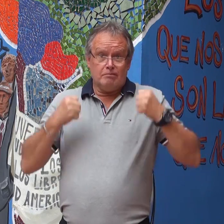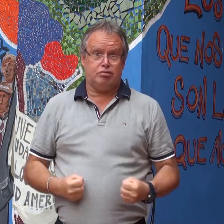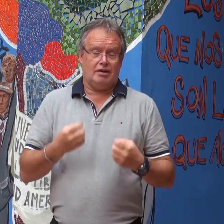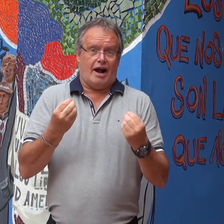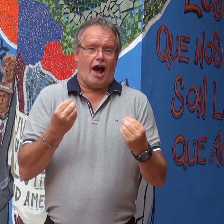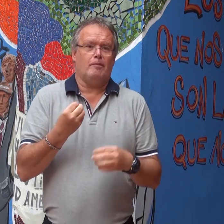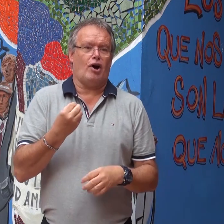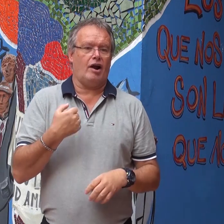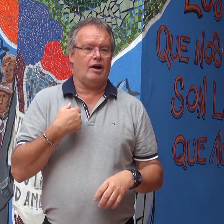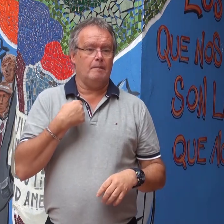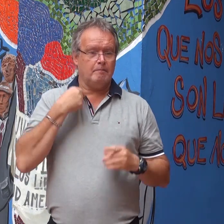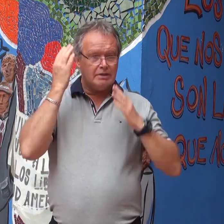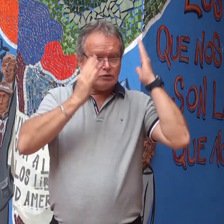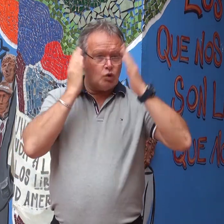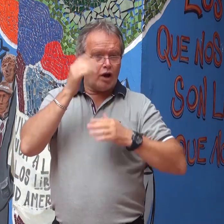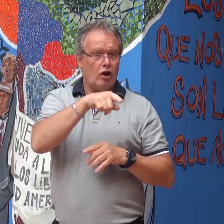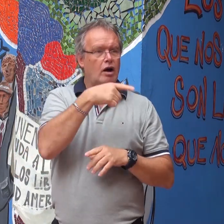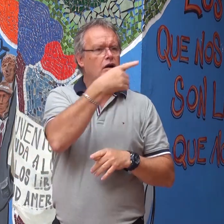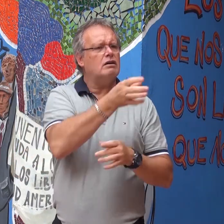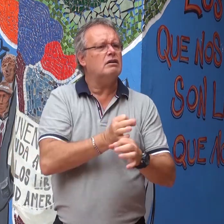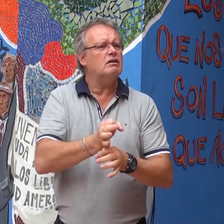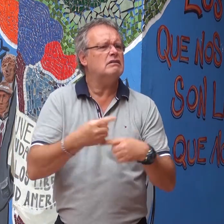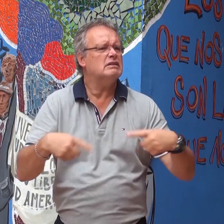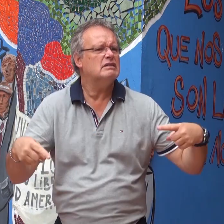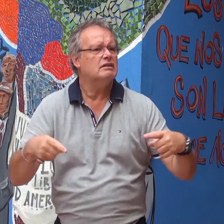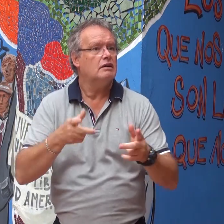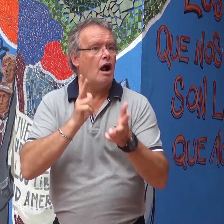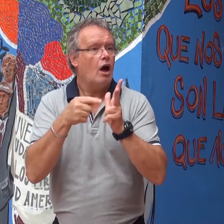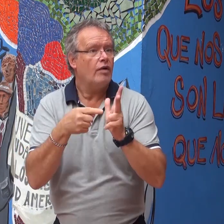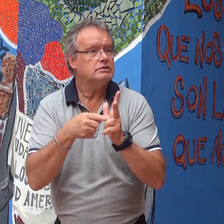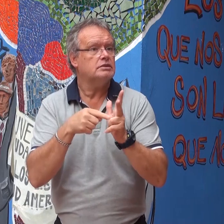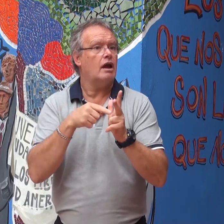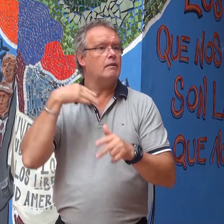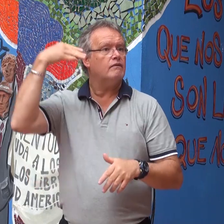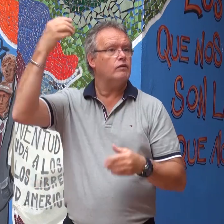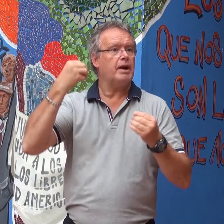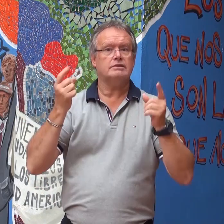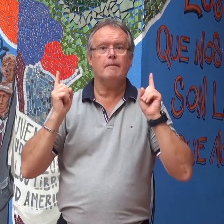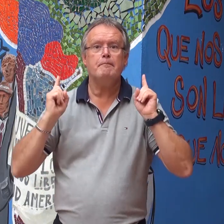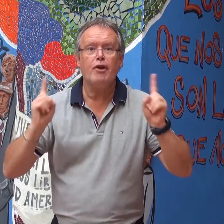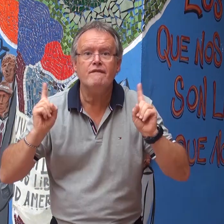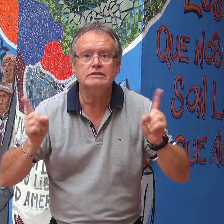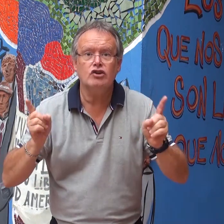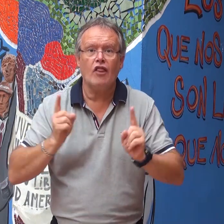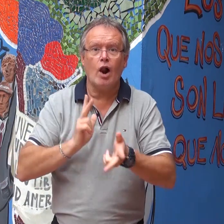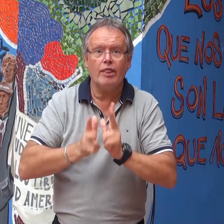Yo me decidí porque es mi sueño. Cuando me preguntan qué enseño y les digo que la lengua de señas, pienso